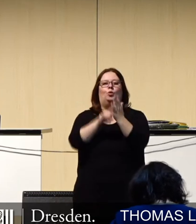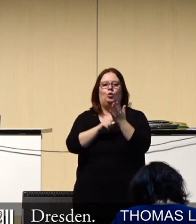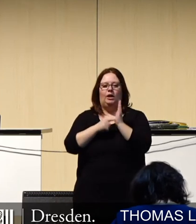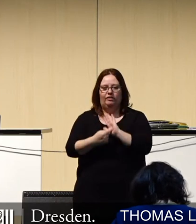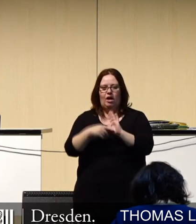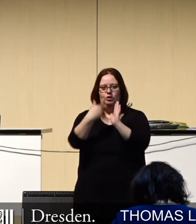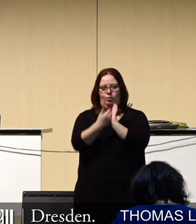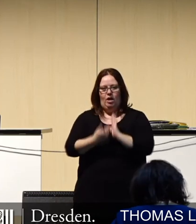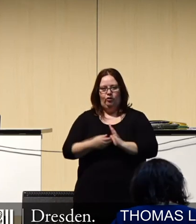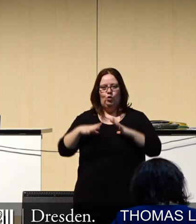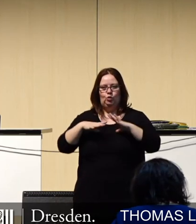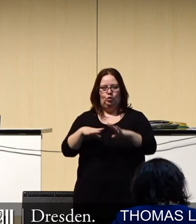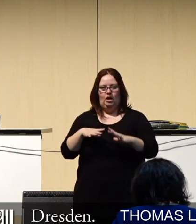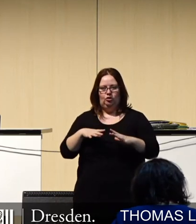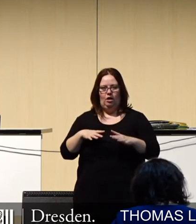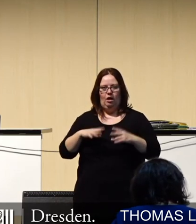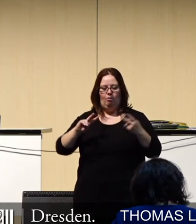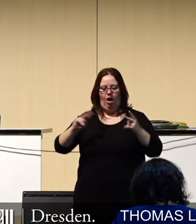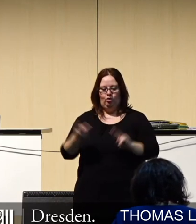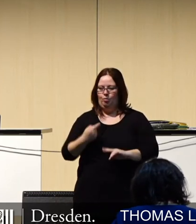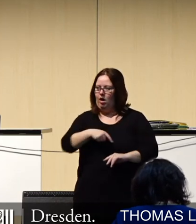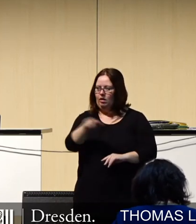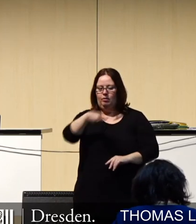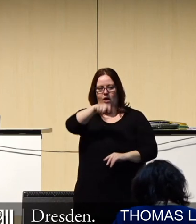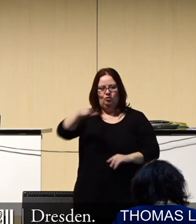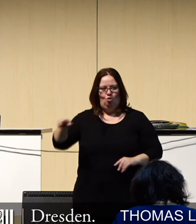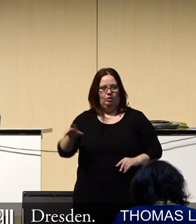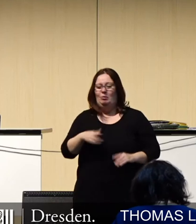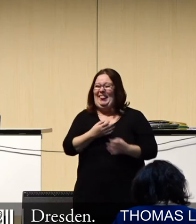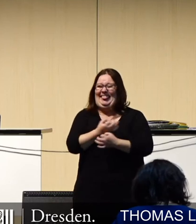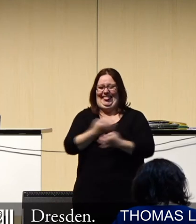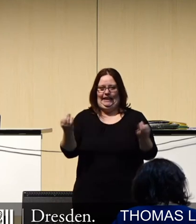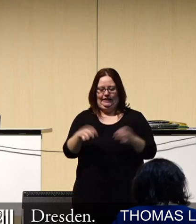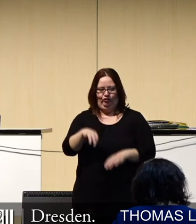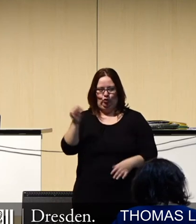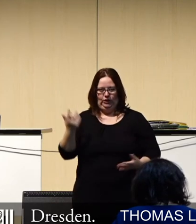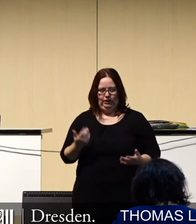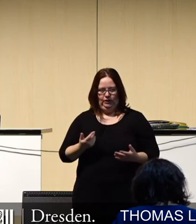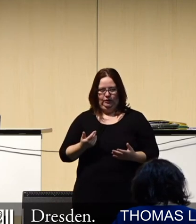Belege für gesundheitliche Beeinträchtigungen bei den derzeit genutzten Verkehrsbereichen konnten dabei nirgends gefunden werden.